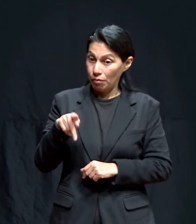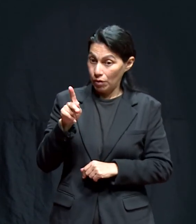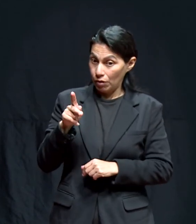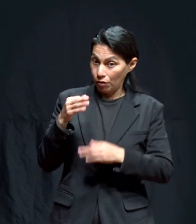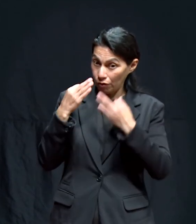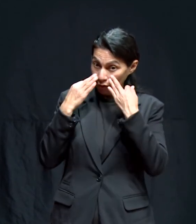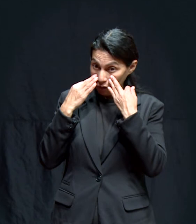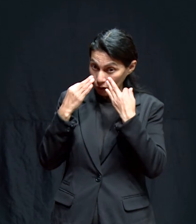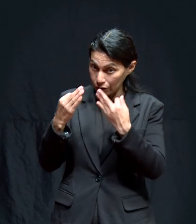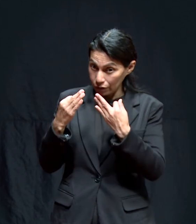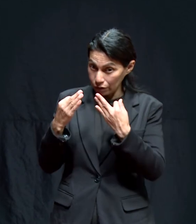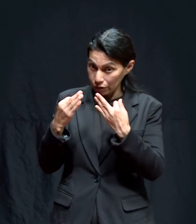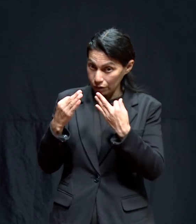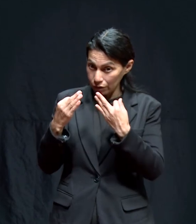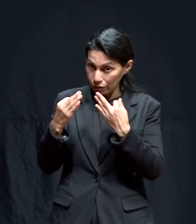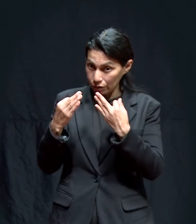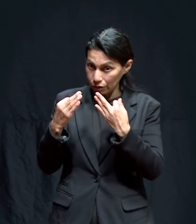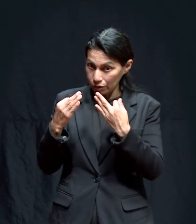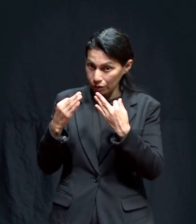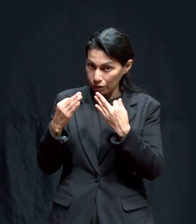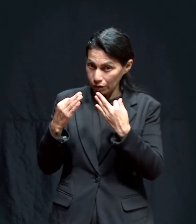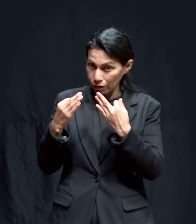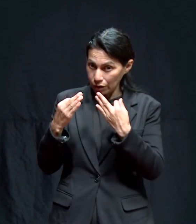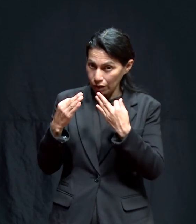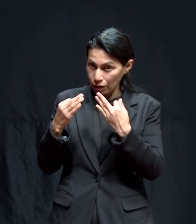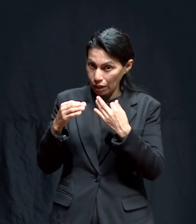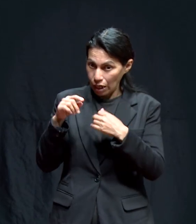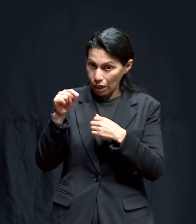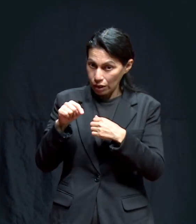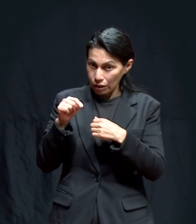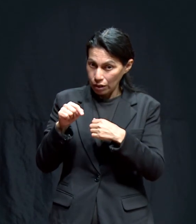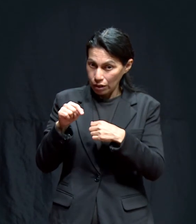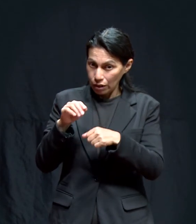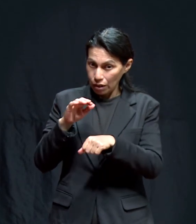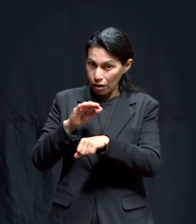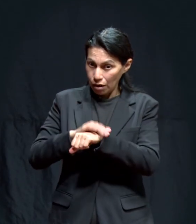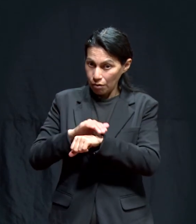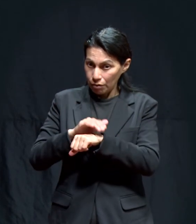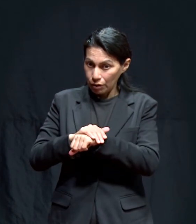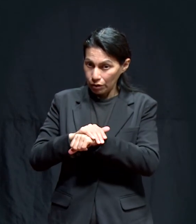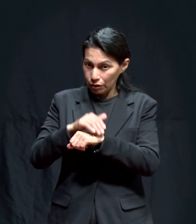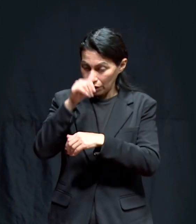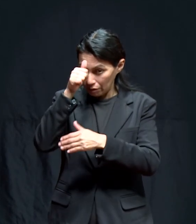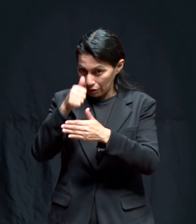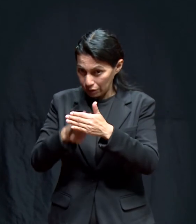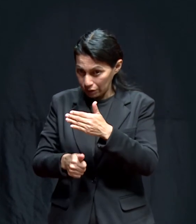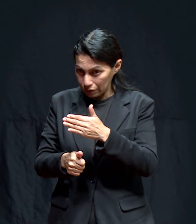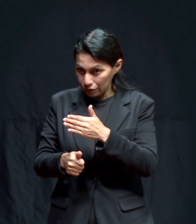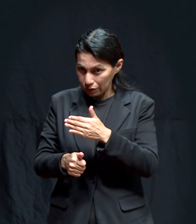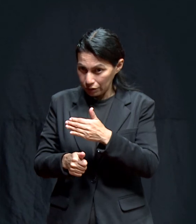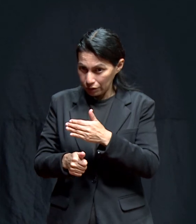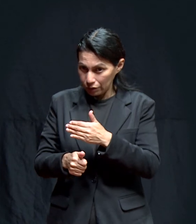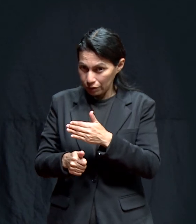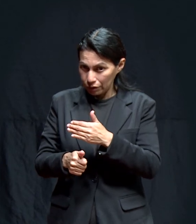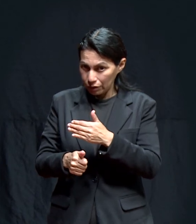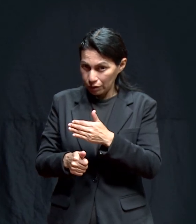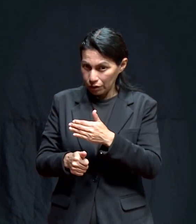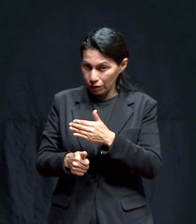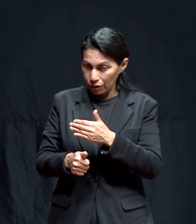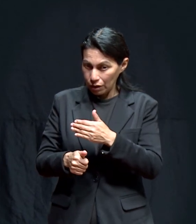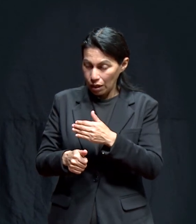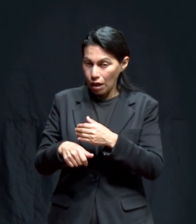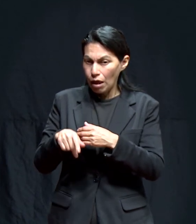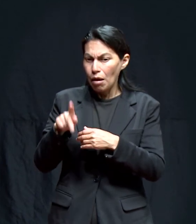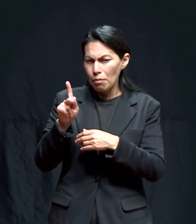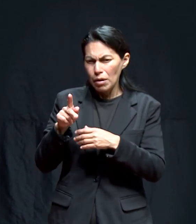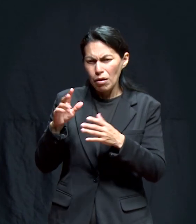algo. Aquí hay compañeros de usted que también son adventistas, dice. Sí lo sé, le digo. Le digo, pero sabe una